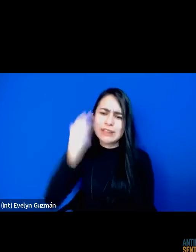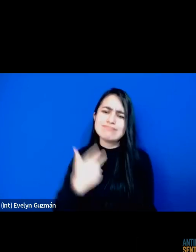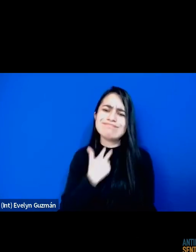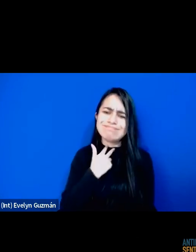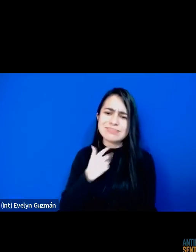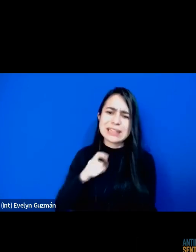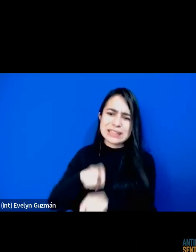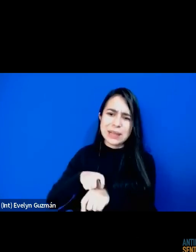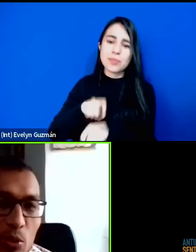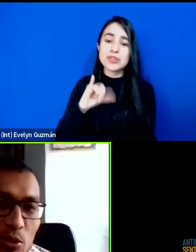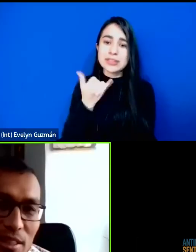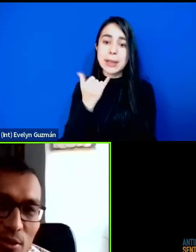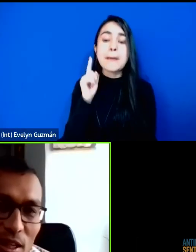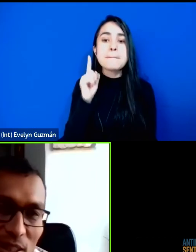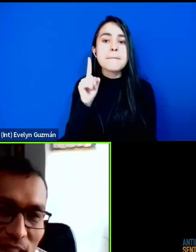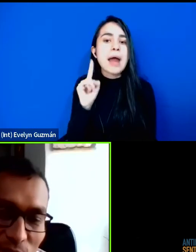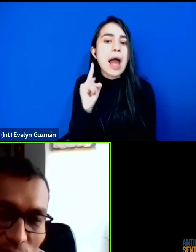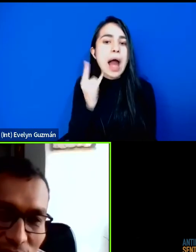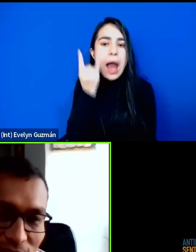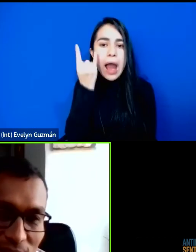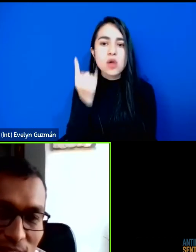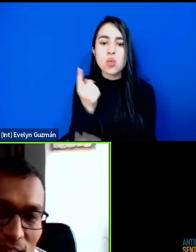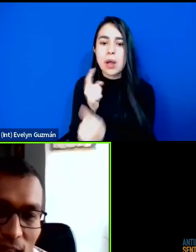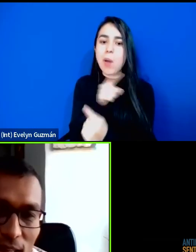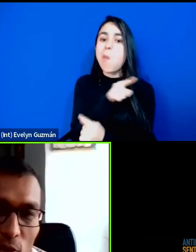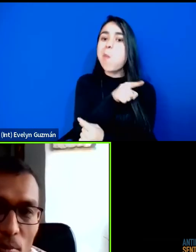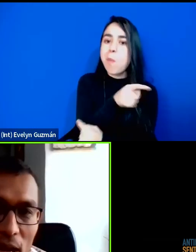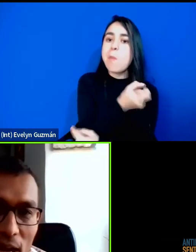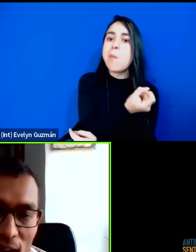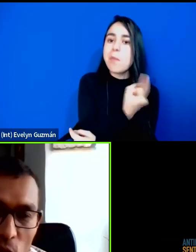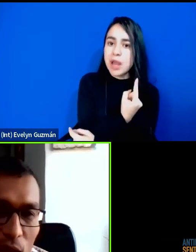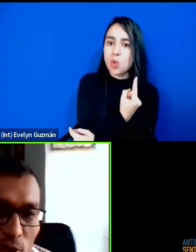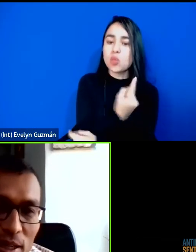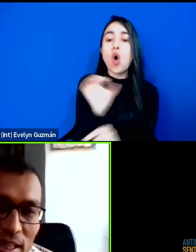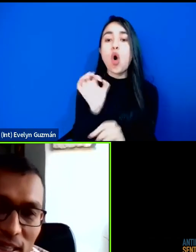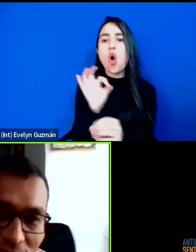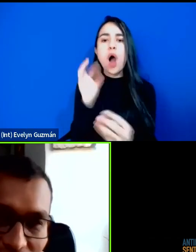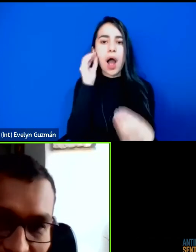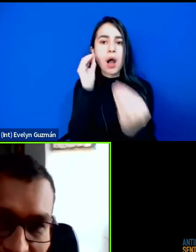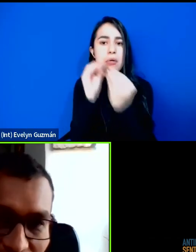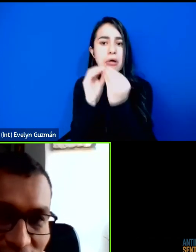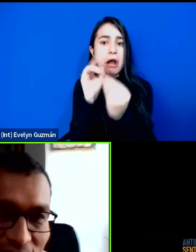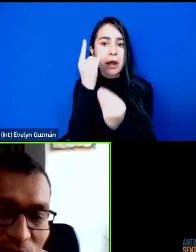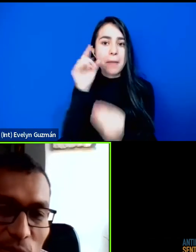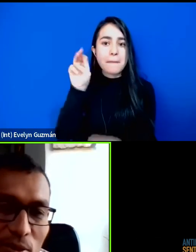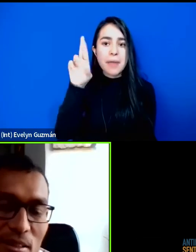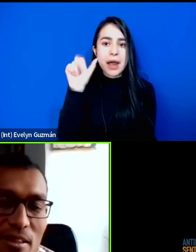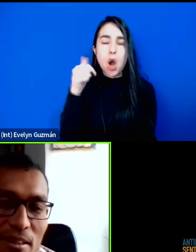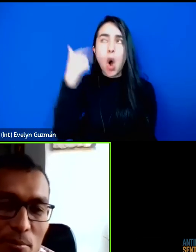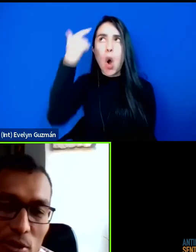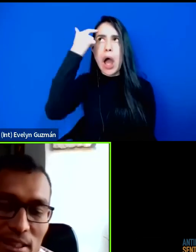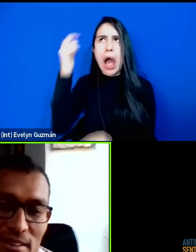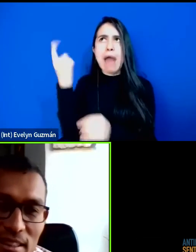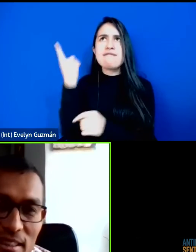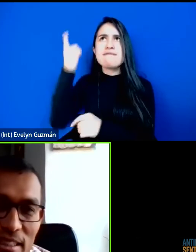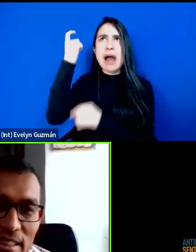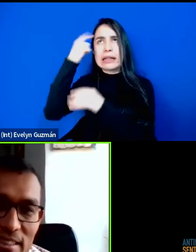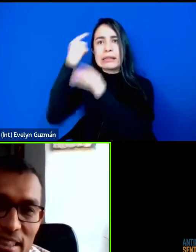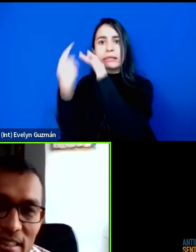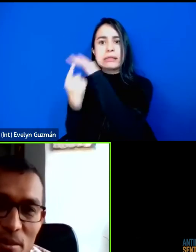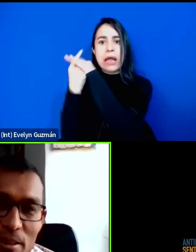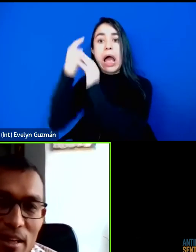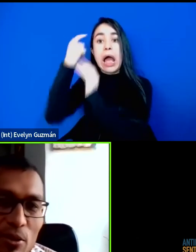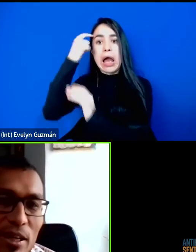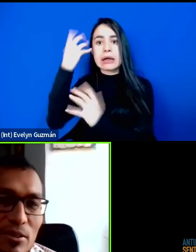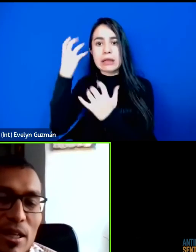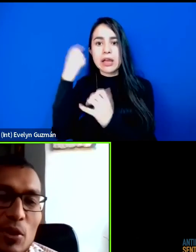conectarse con alguna de las preguntas, con alguna de las cosas que dijo Mara, o algo que se les haya quedado por decir y